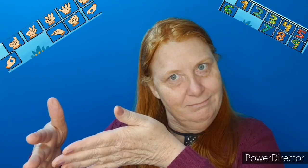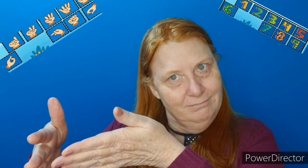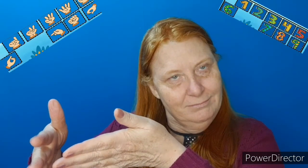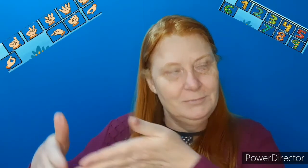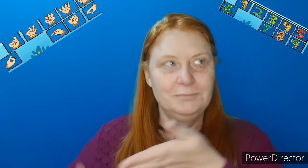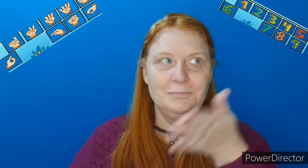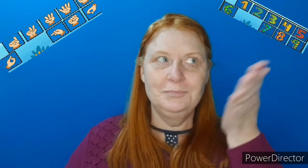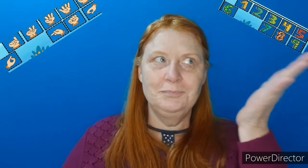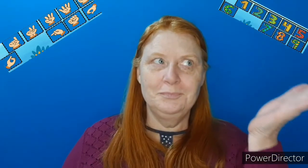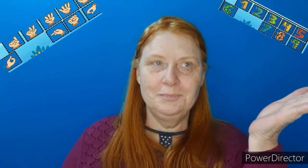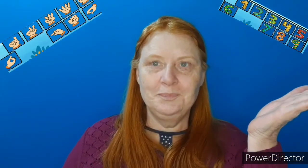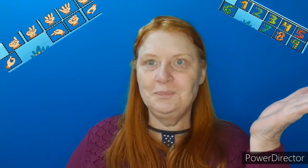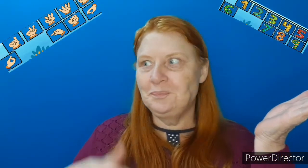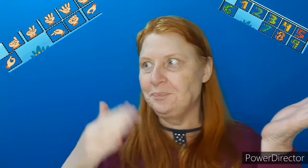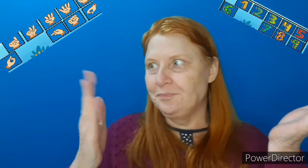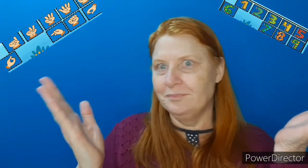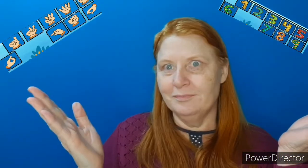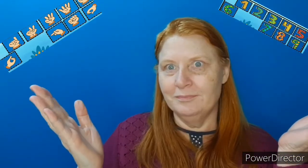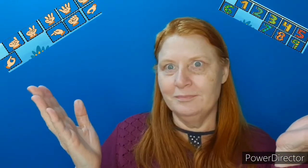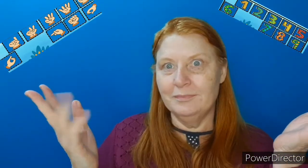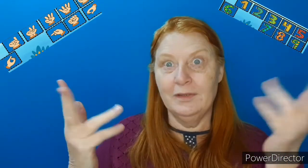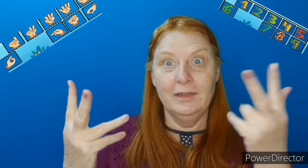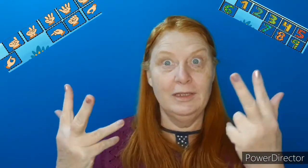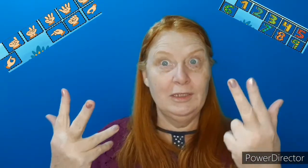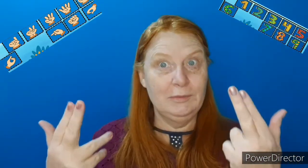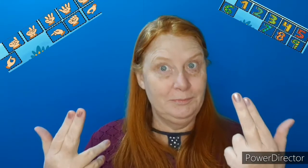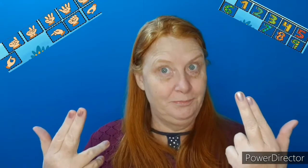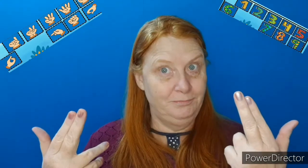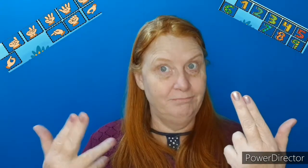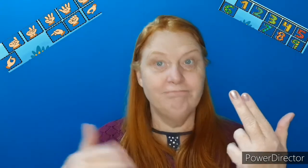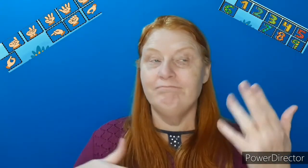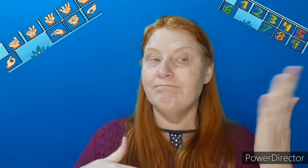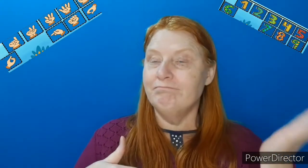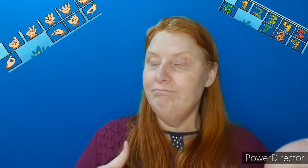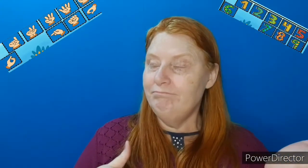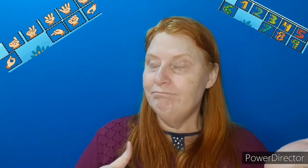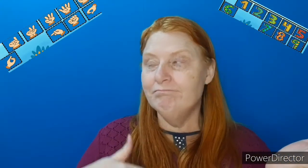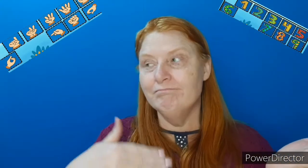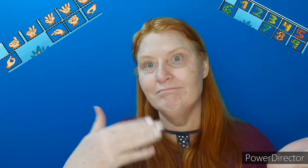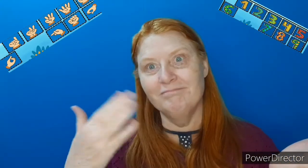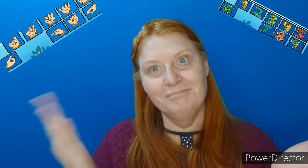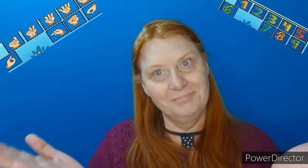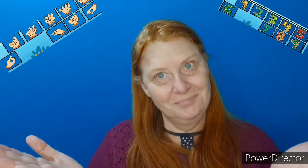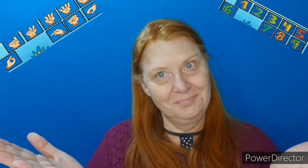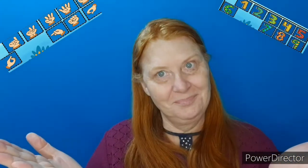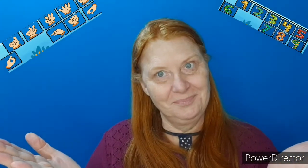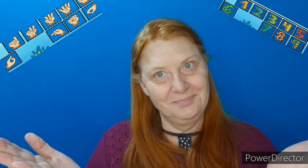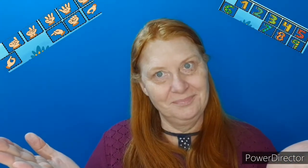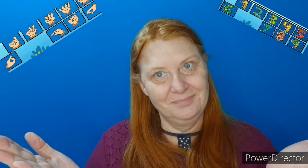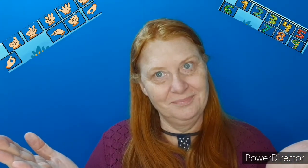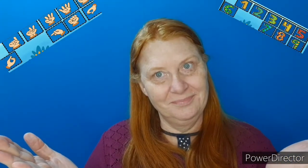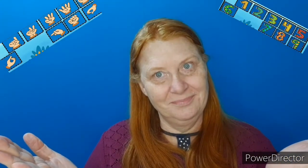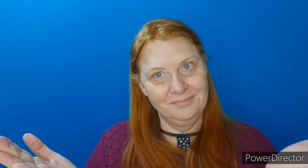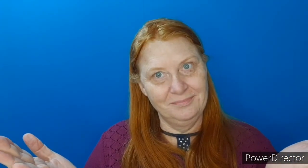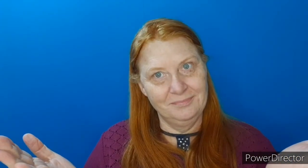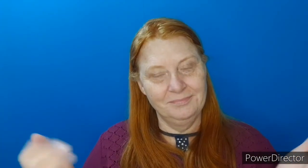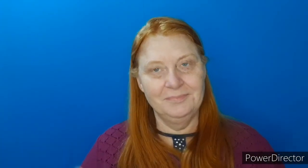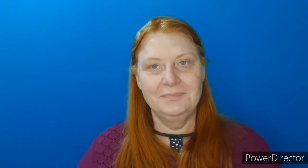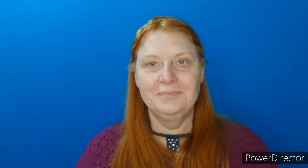Vocês entenderam? Nós vamos pegar os números iguais e vamos colocar e colar na atividade.